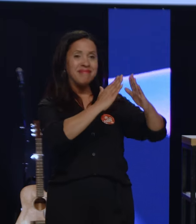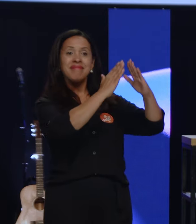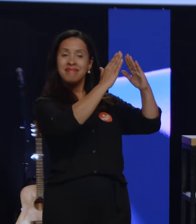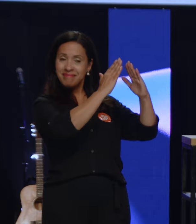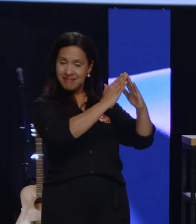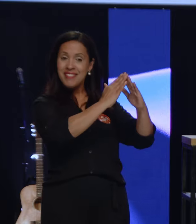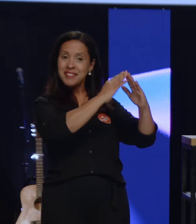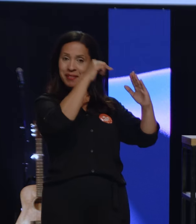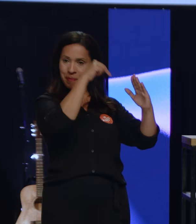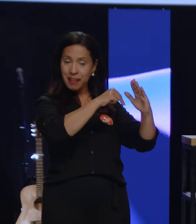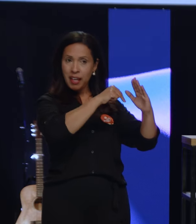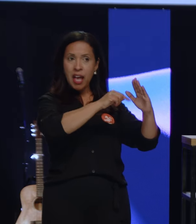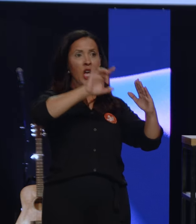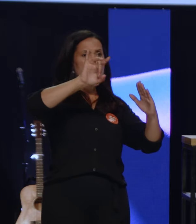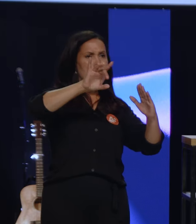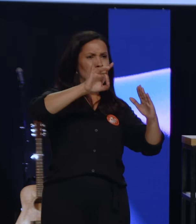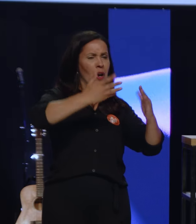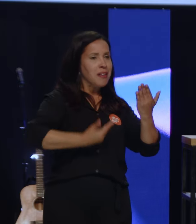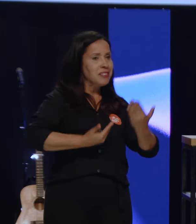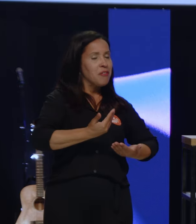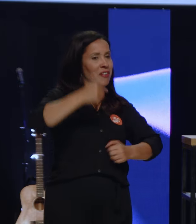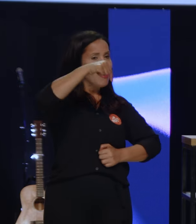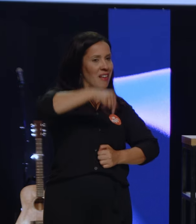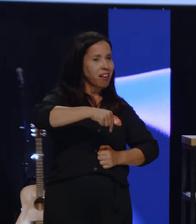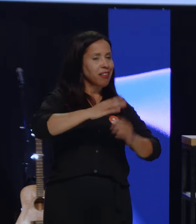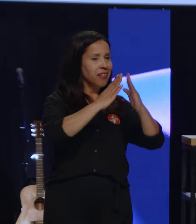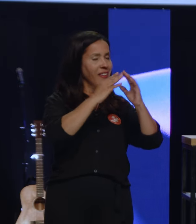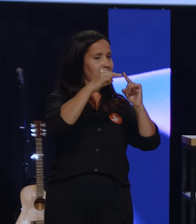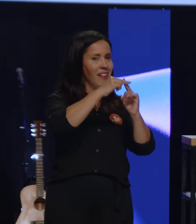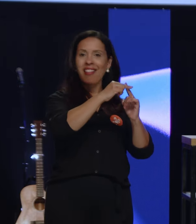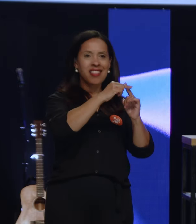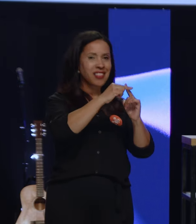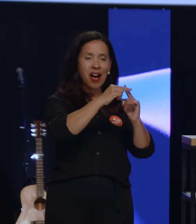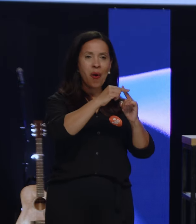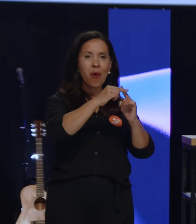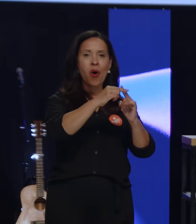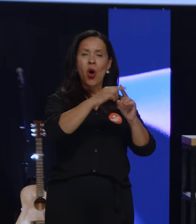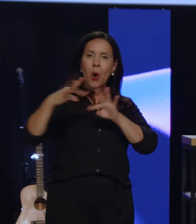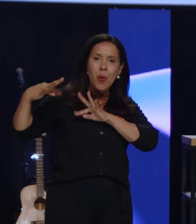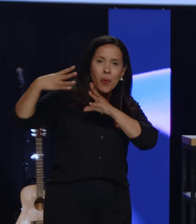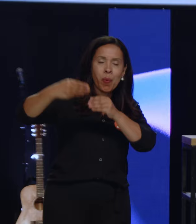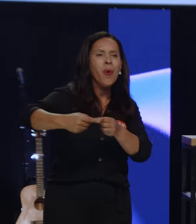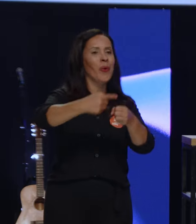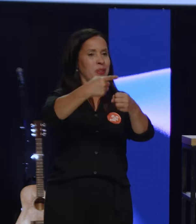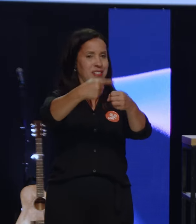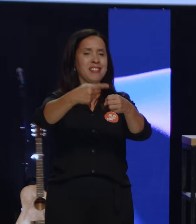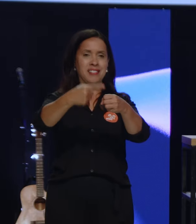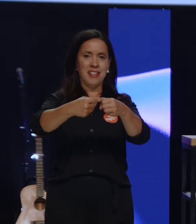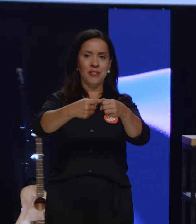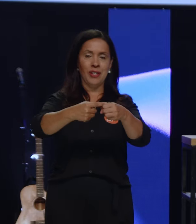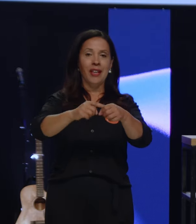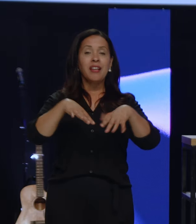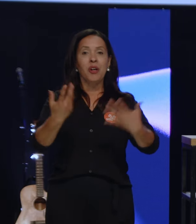servir não apenas a nossa igreja, mas a gente quer atender toda a comunidade da nossa cidade. Então nós contamos com a contribuição de